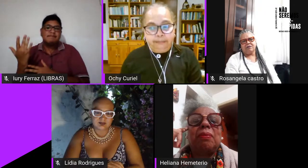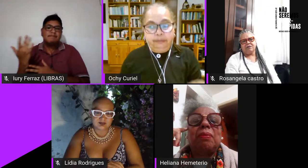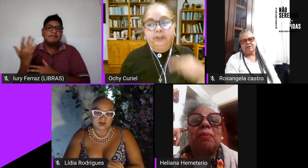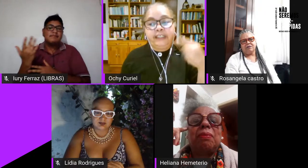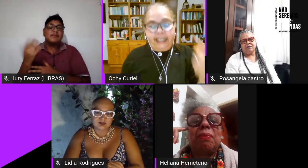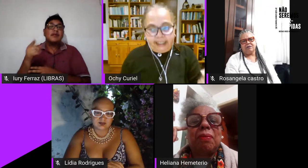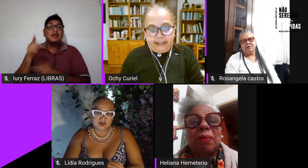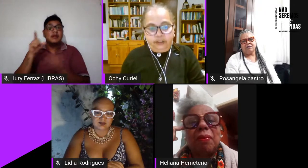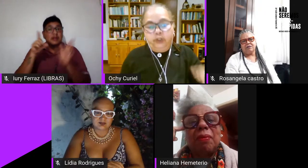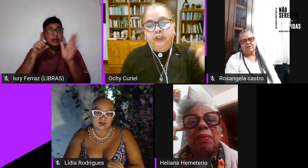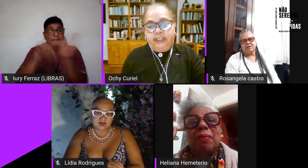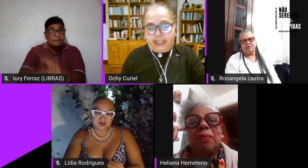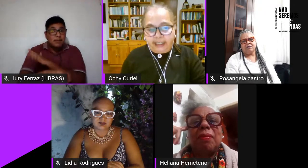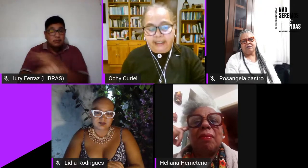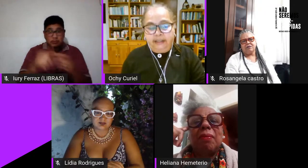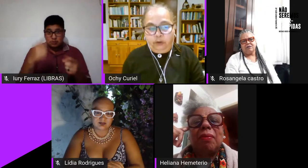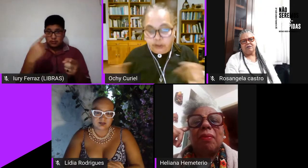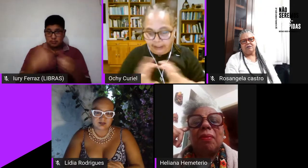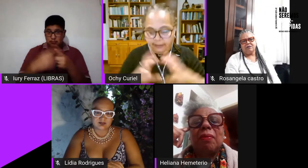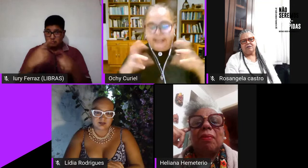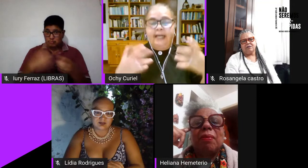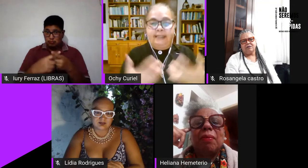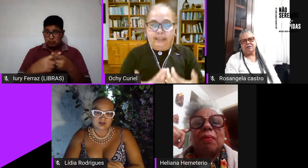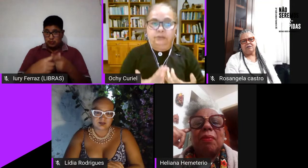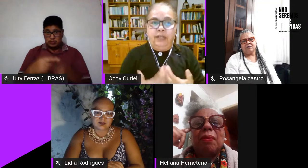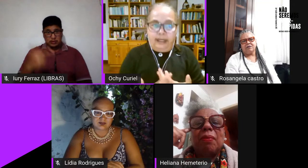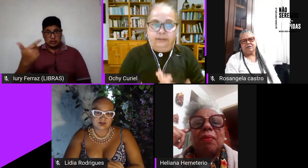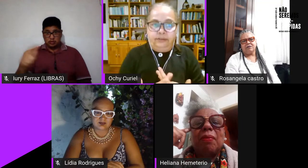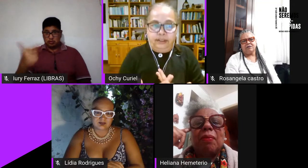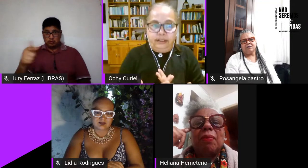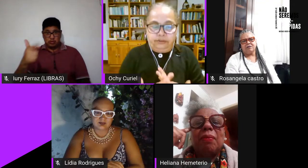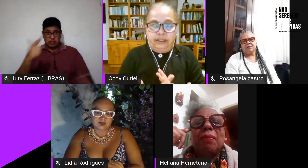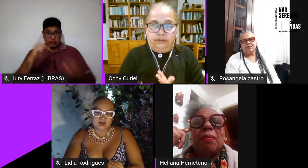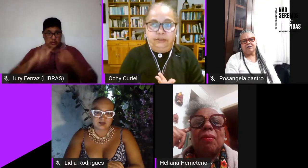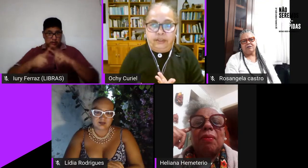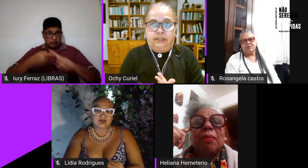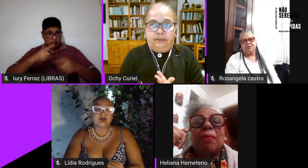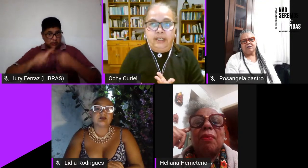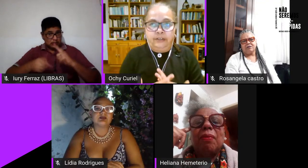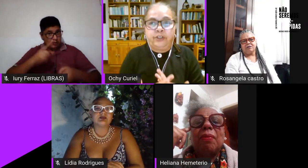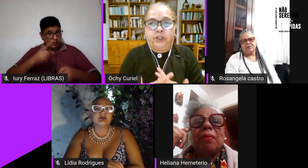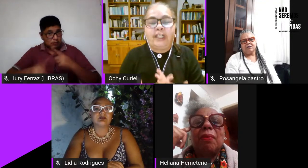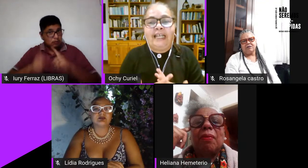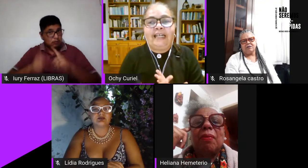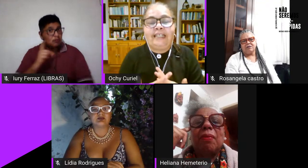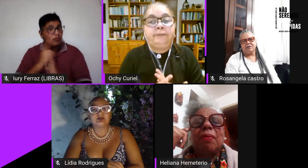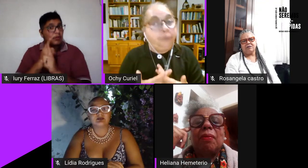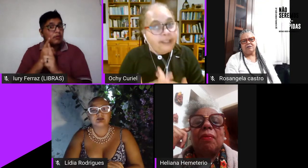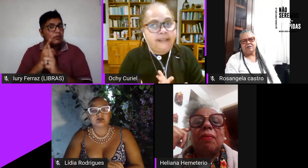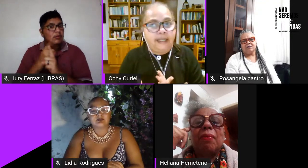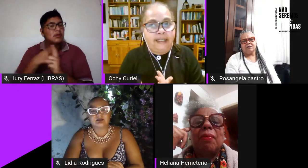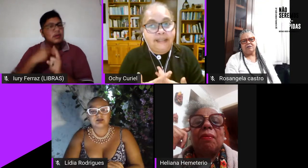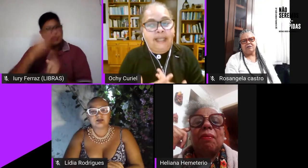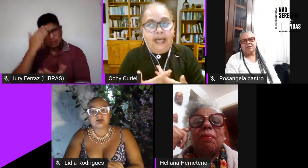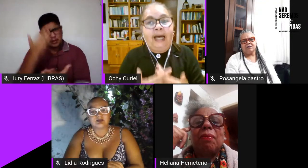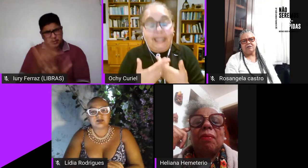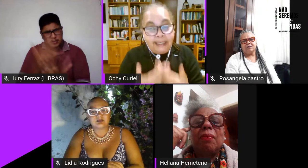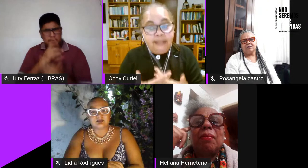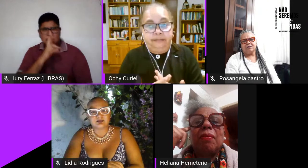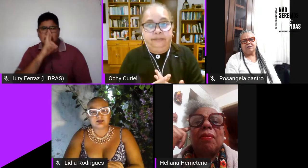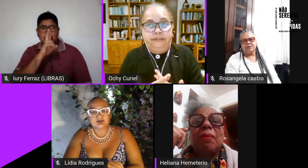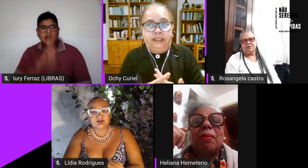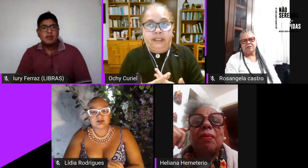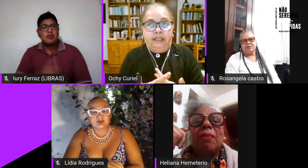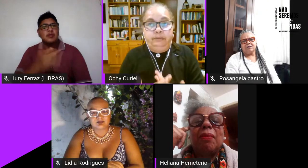pergunta por que não se não se se articularam esses encontros regionales eu acho que a resposta está